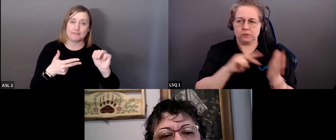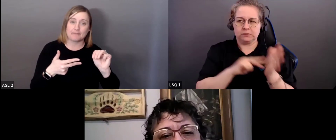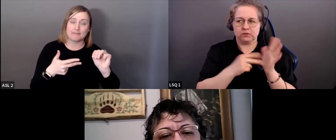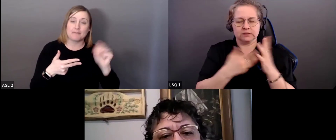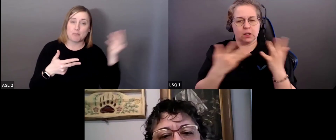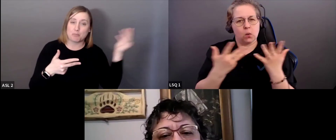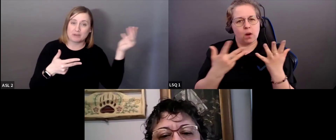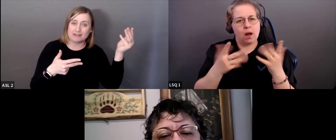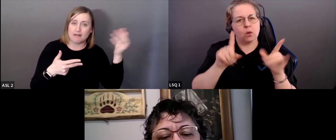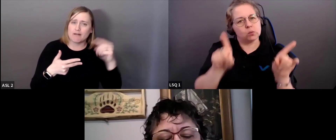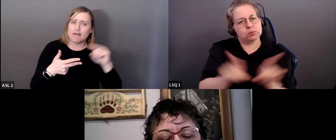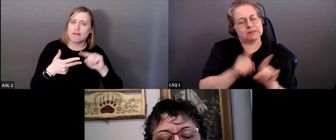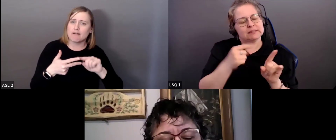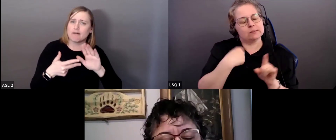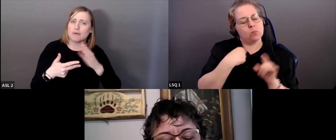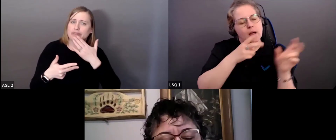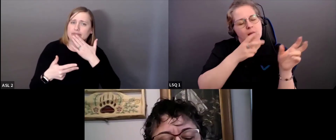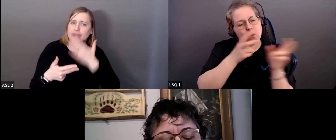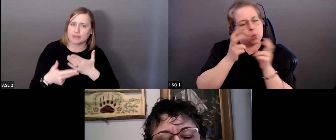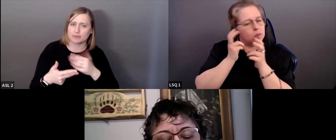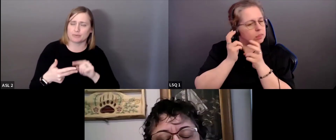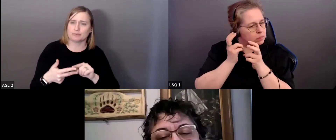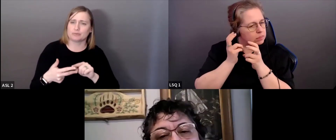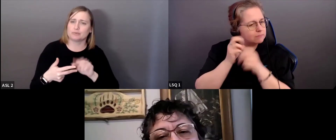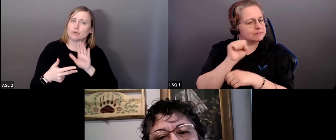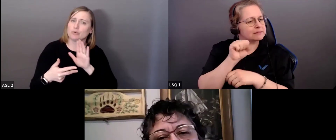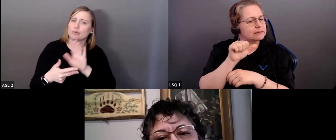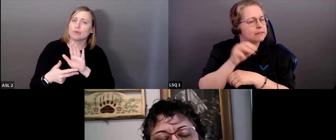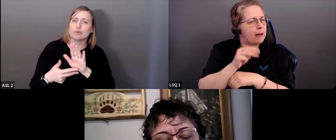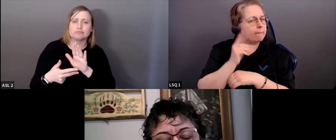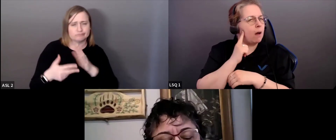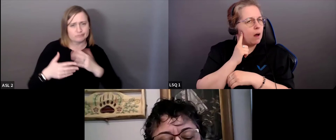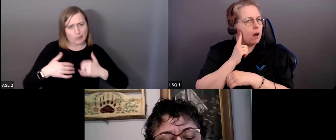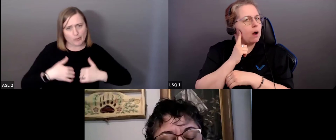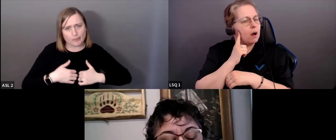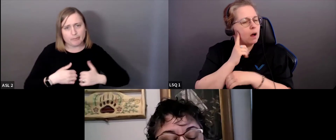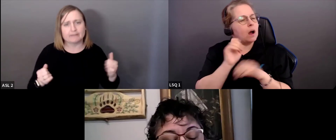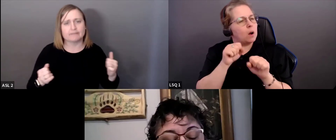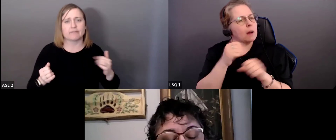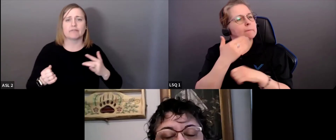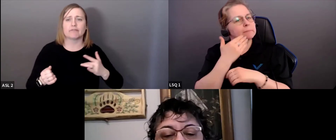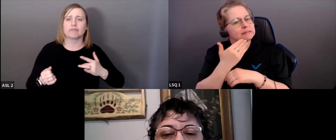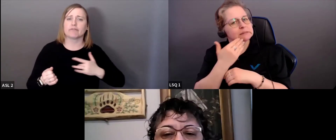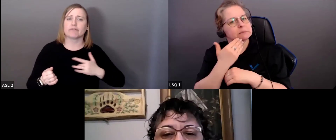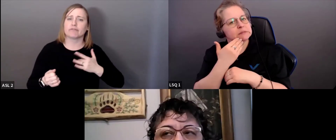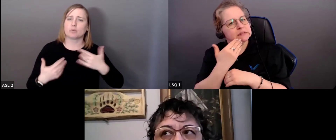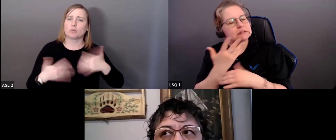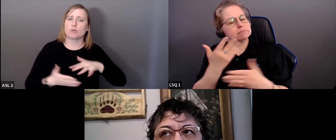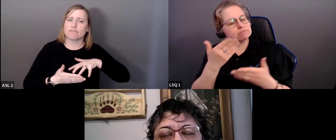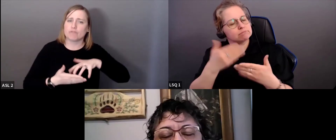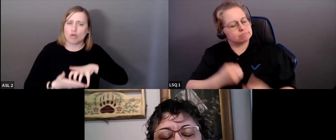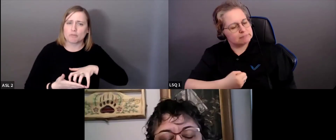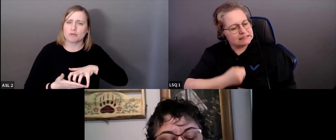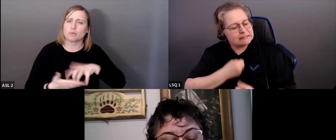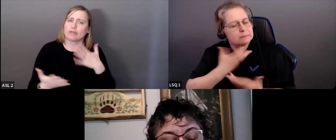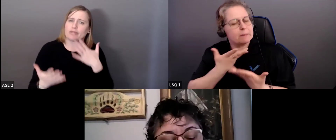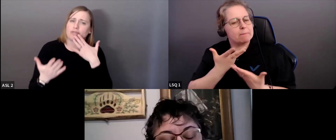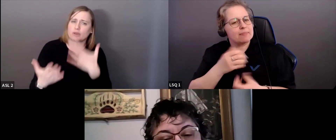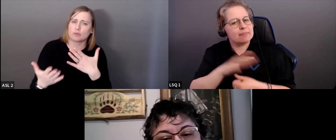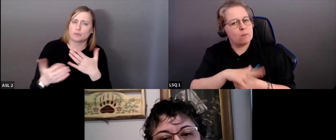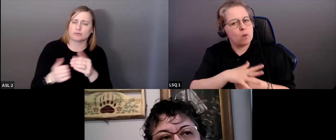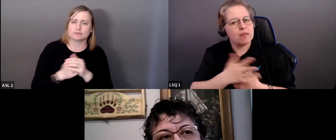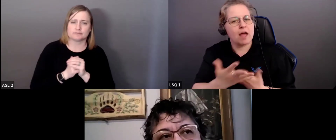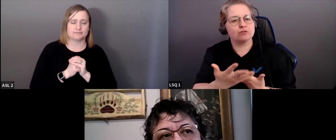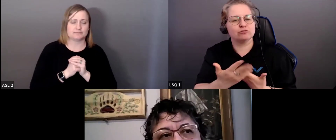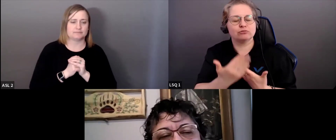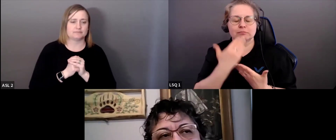Ensuite, j'ai écouté attentivement Sam. Merci. Merci. Vous avez accepté de vous ouvrir. Vous nous avez